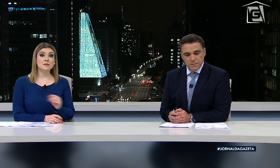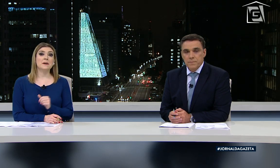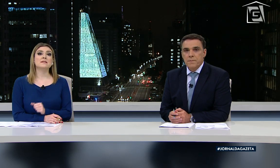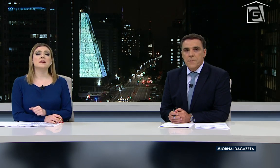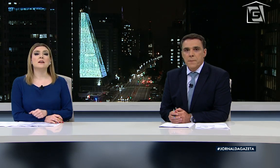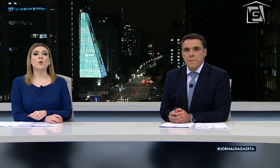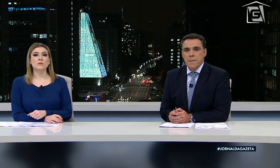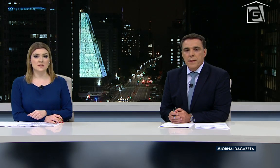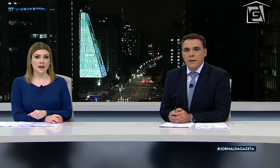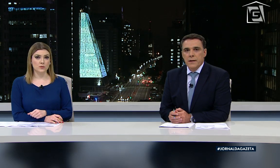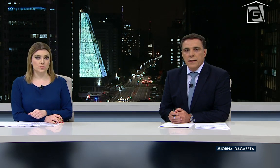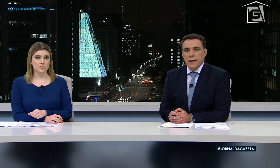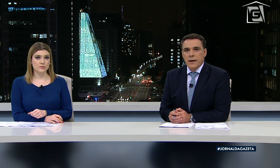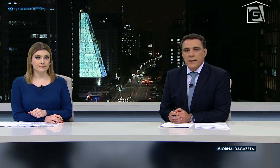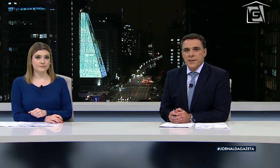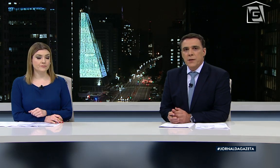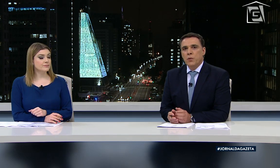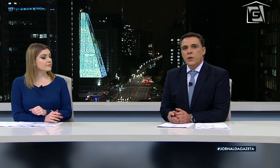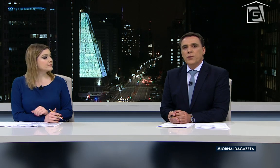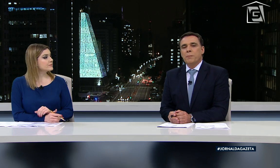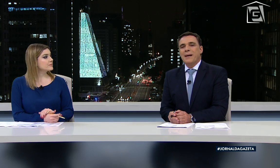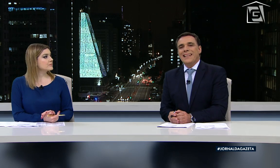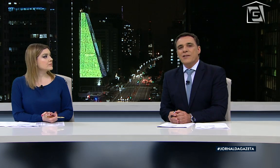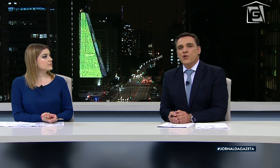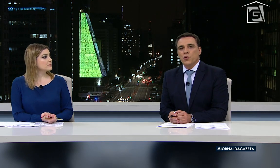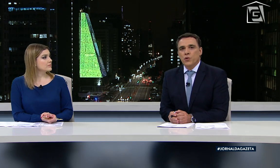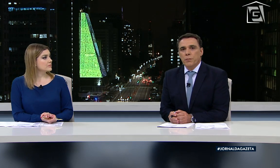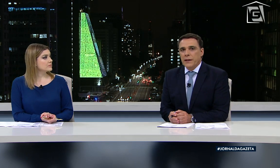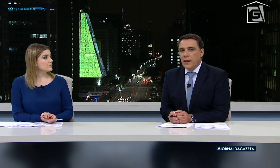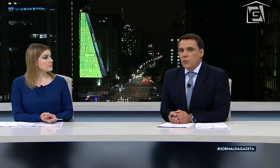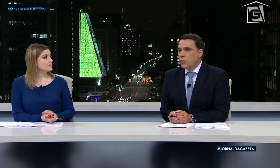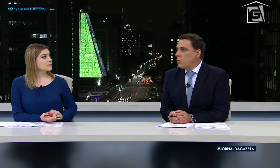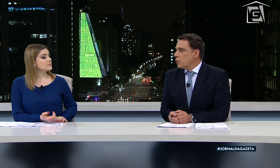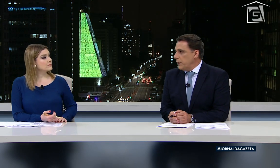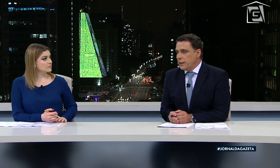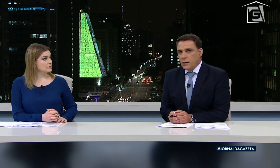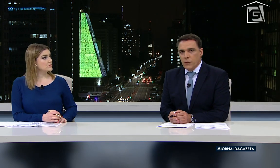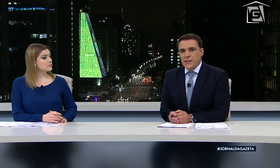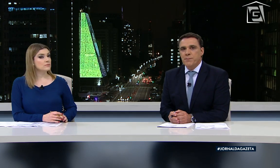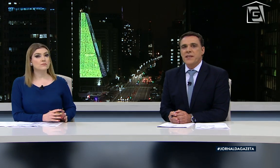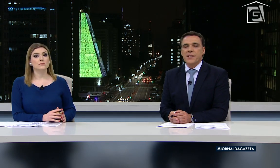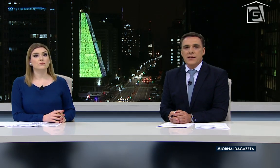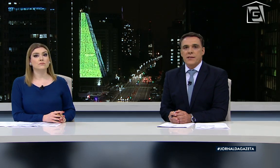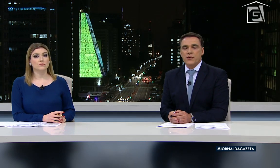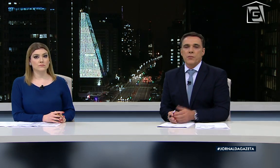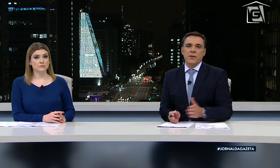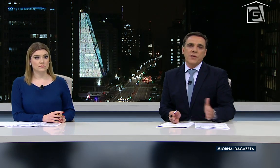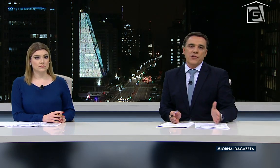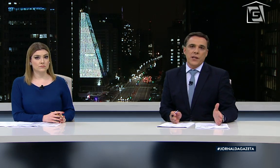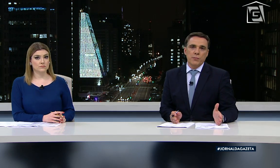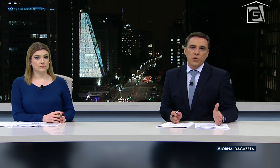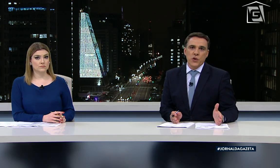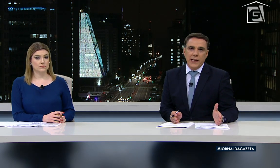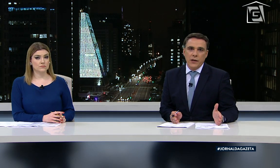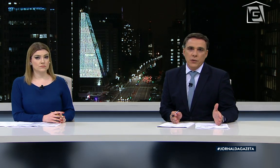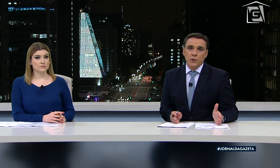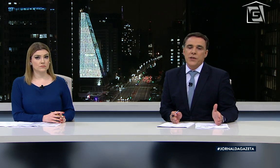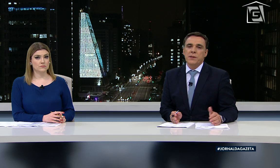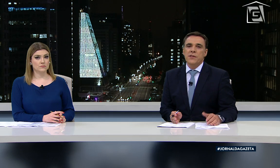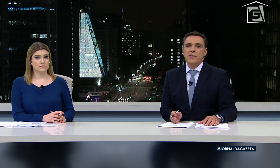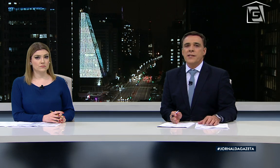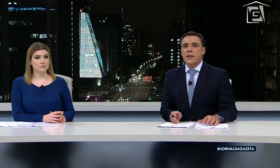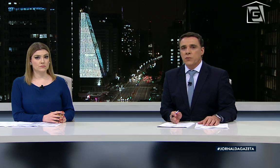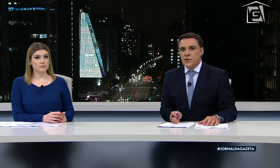pessoas e parceria com estados. A cerimônia no Palácio do Planalto contou ainda com as presenças do presidente Jair Bolsonaro